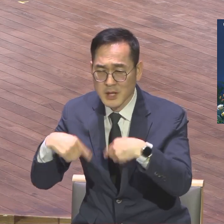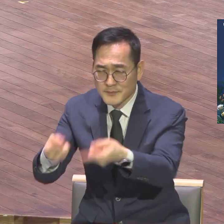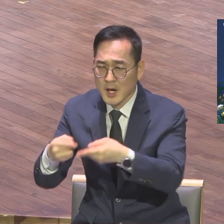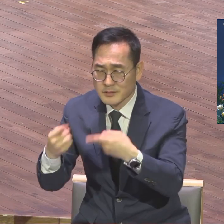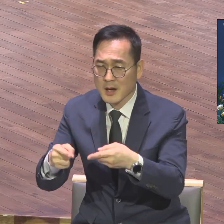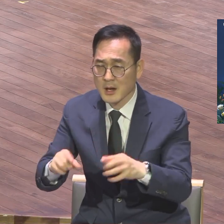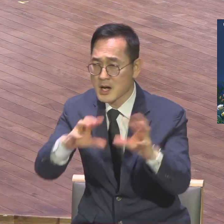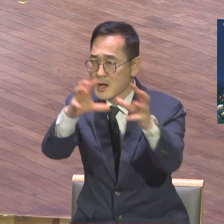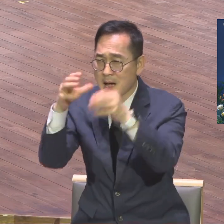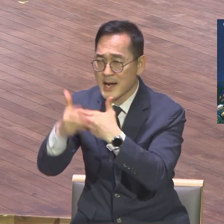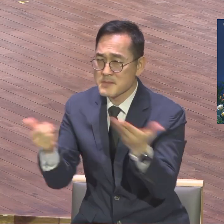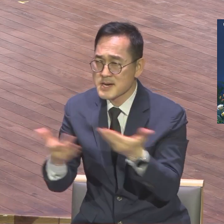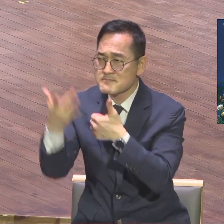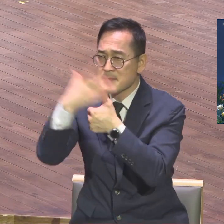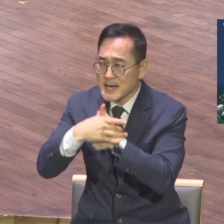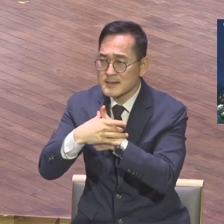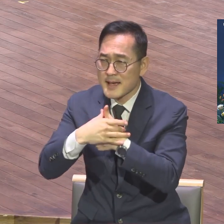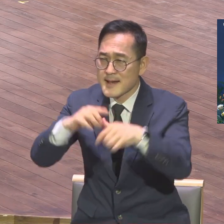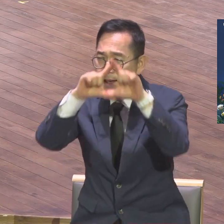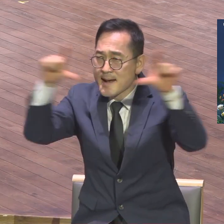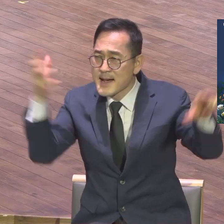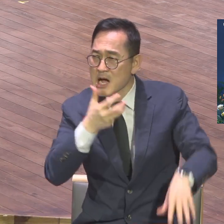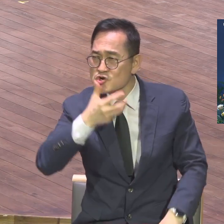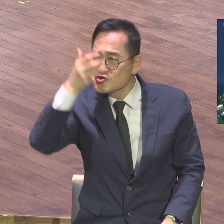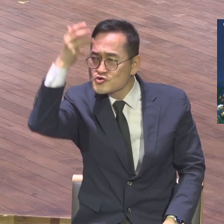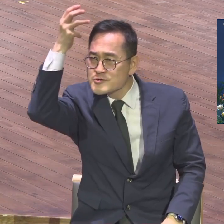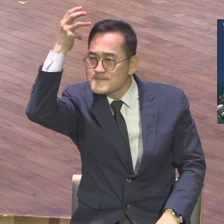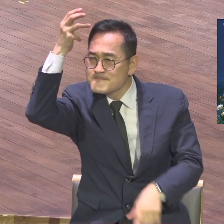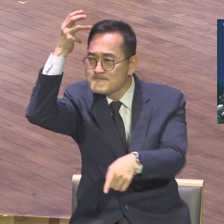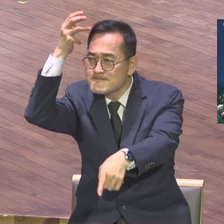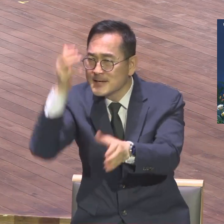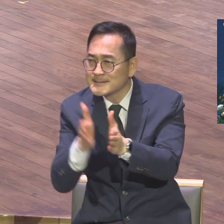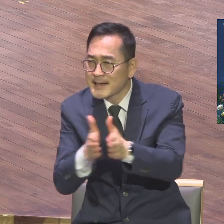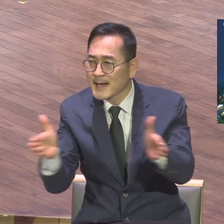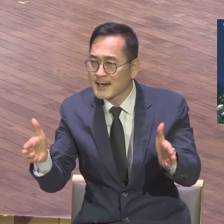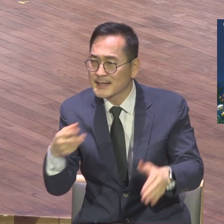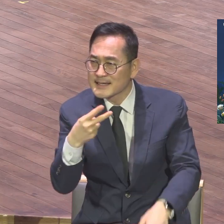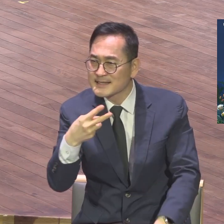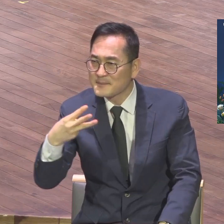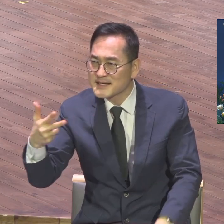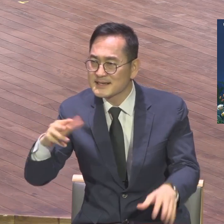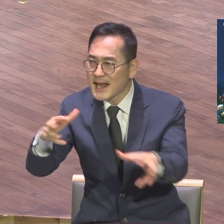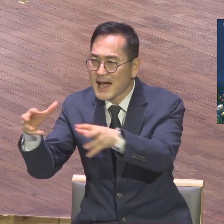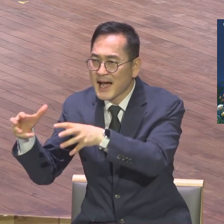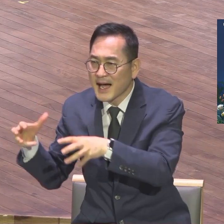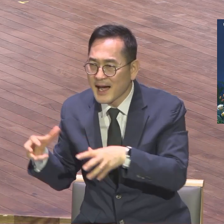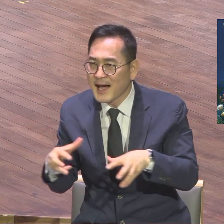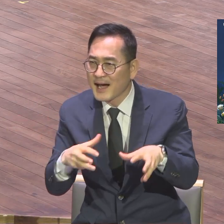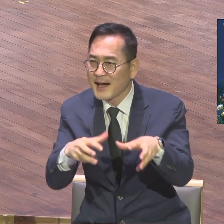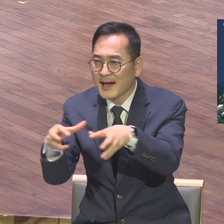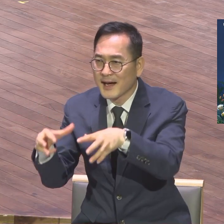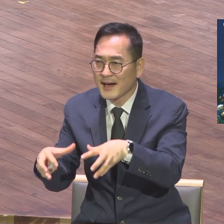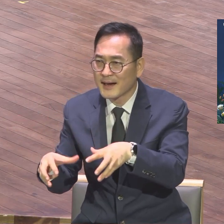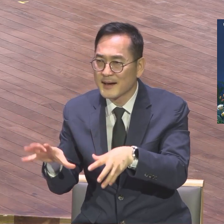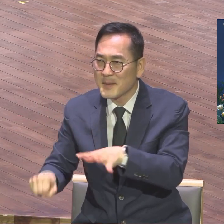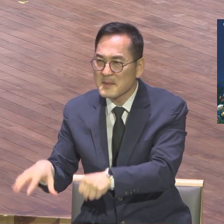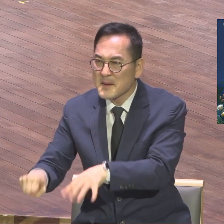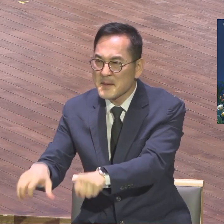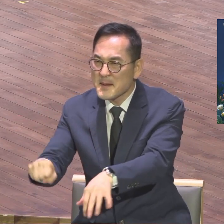확 되면서 237개 나라, 유엔이 인정한 237개 나라, 그야말로 전 담당